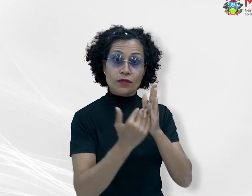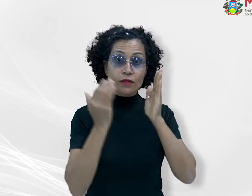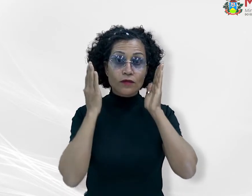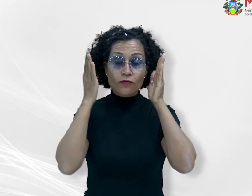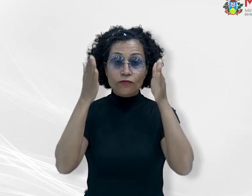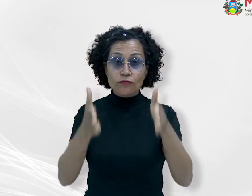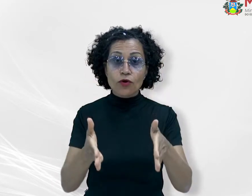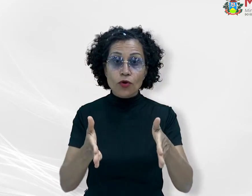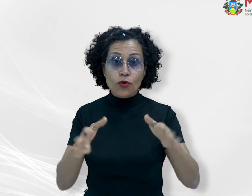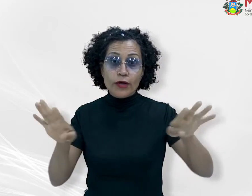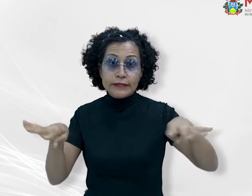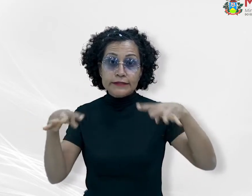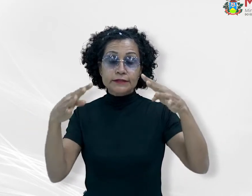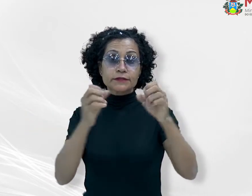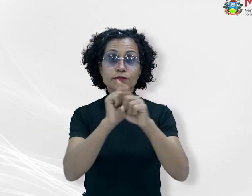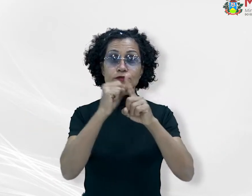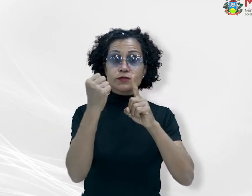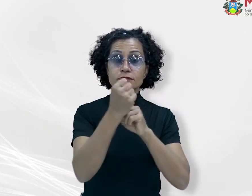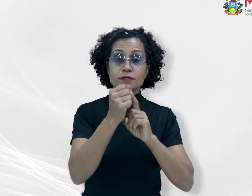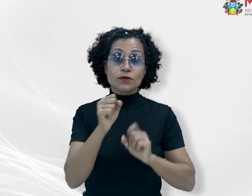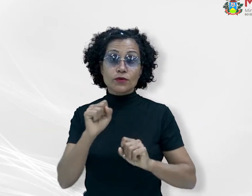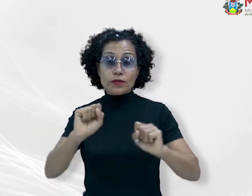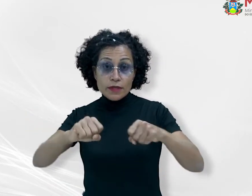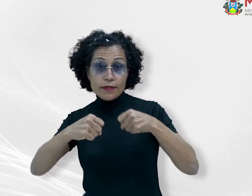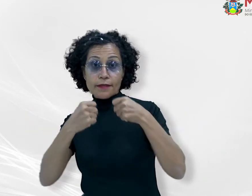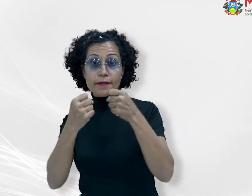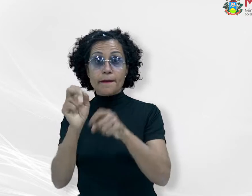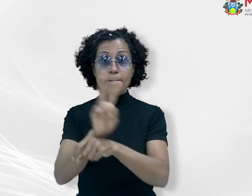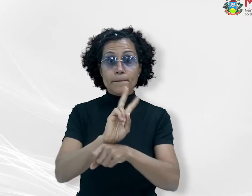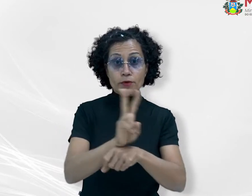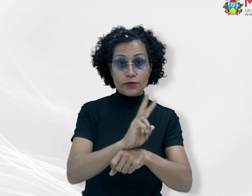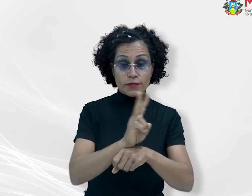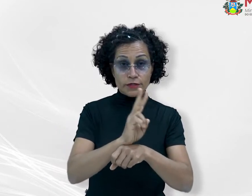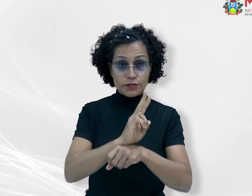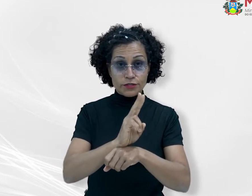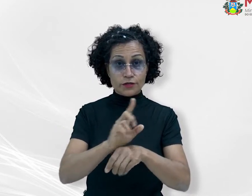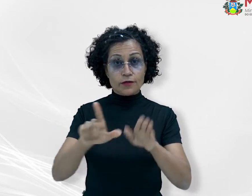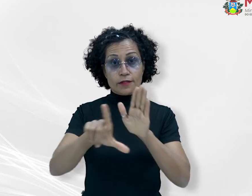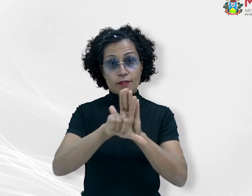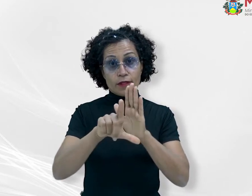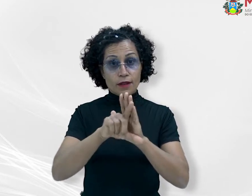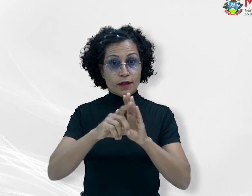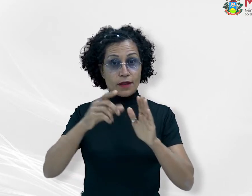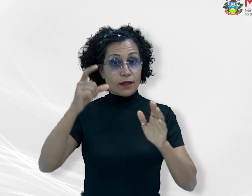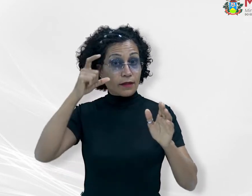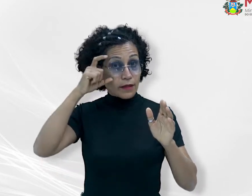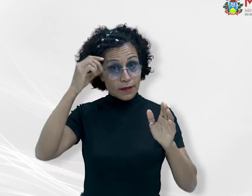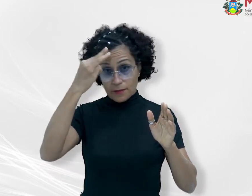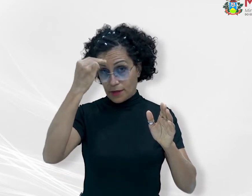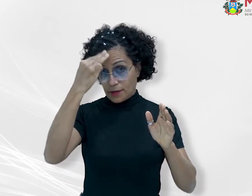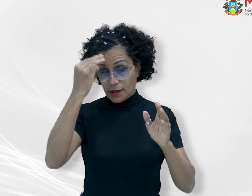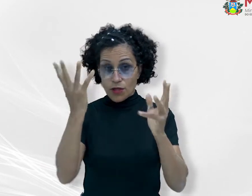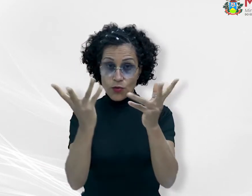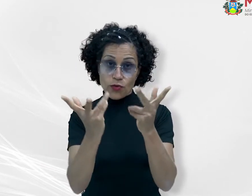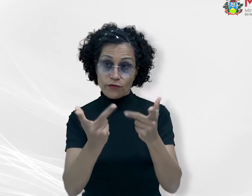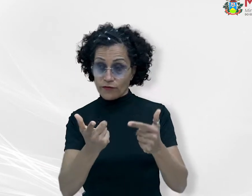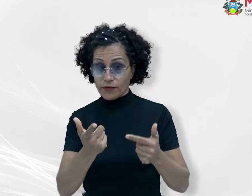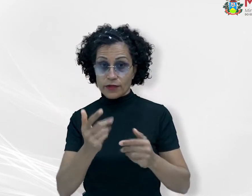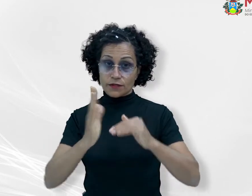o foco na atenção social e proteção com a aplicação humanizada da Lei Maria da Penha e a qualificação de agentes. A